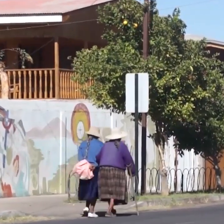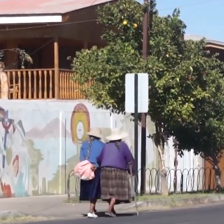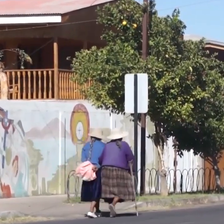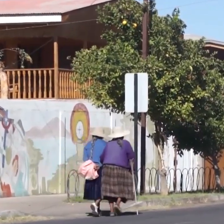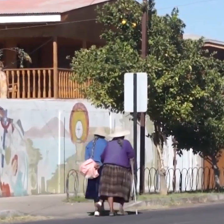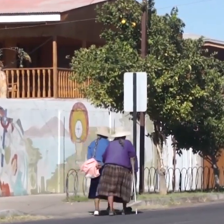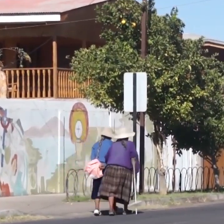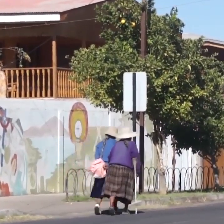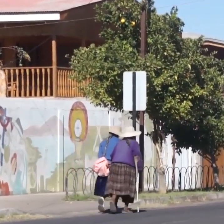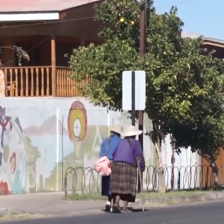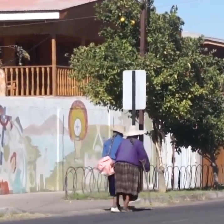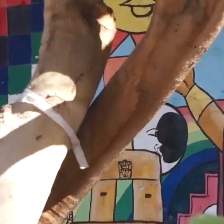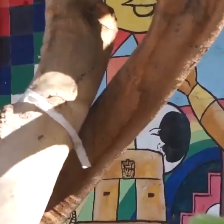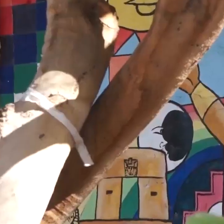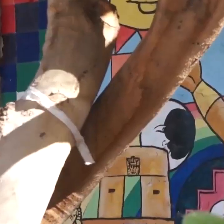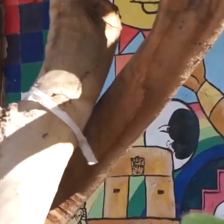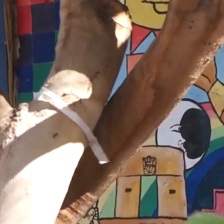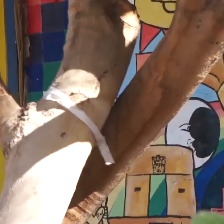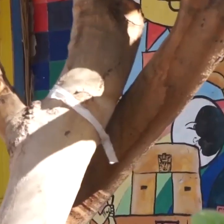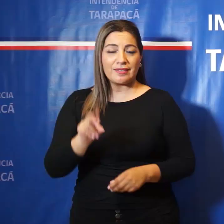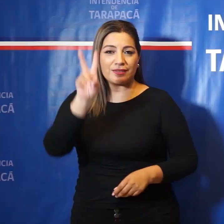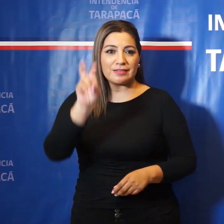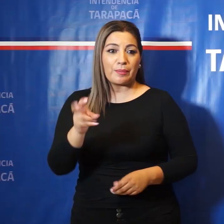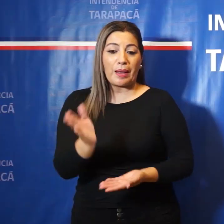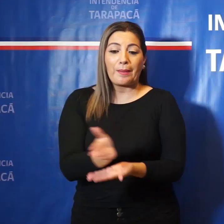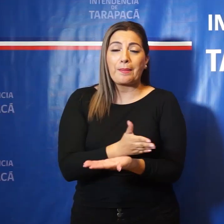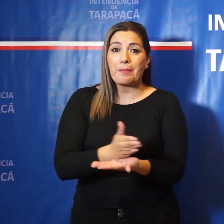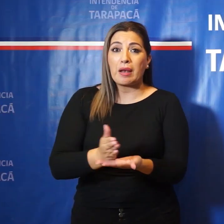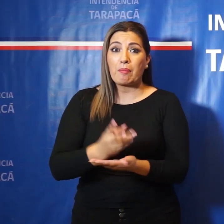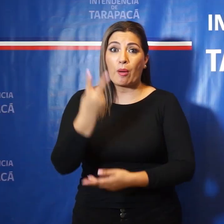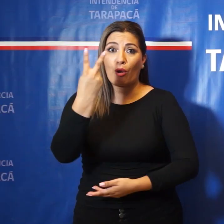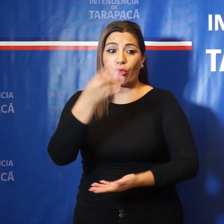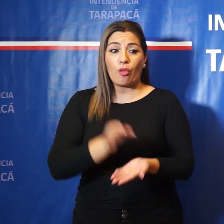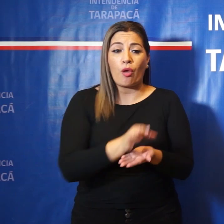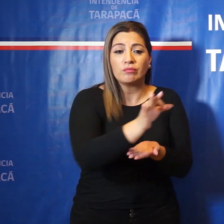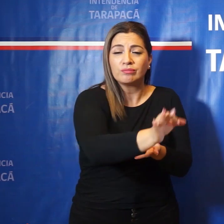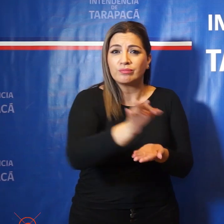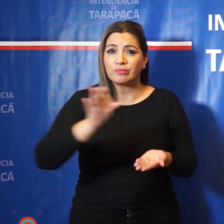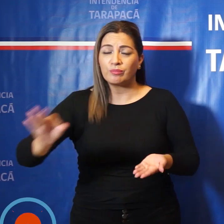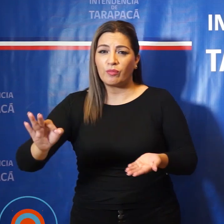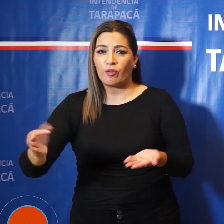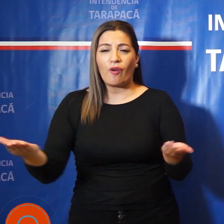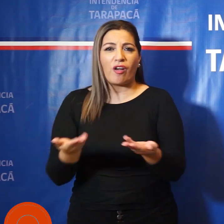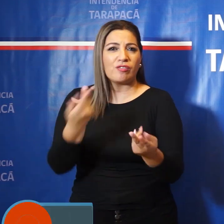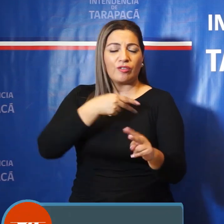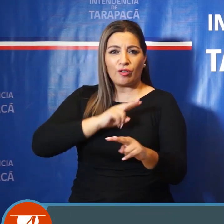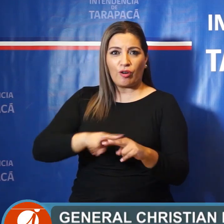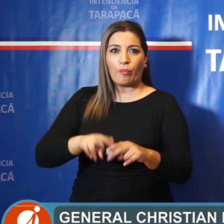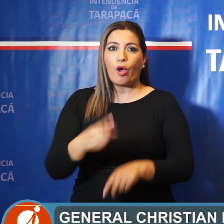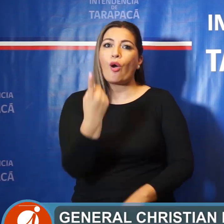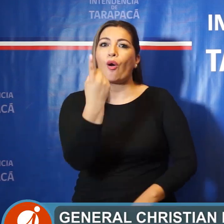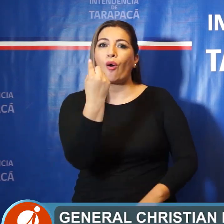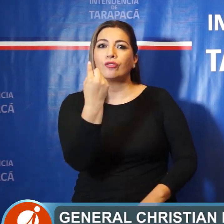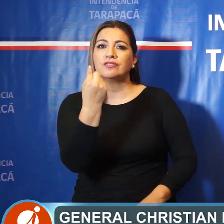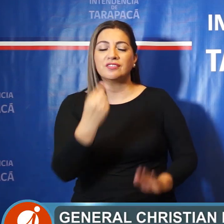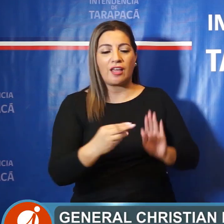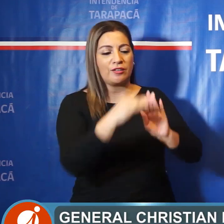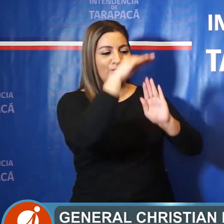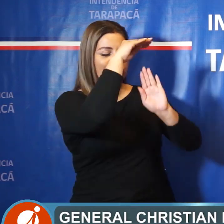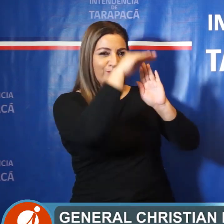propagación del COVID en la región. Este plan para ambas comunas está diseñado a base de 11 medidas.